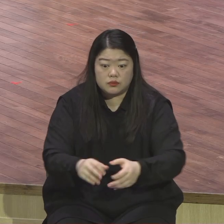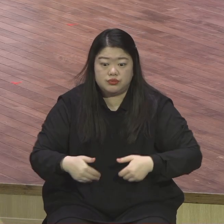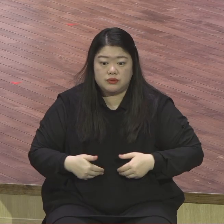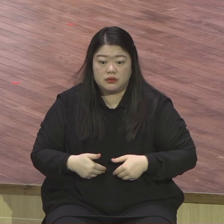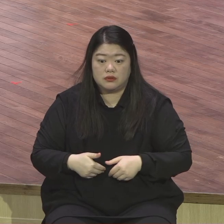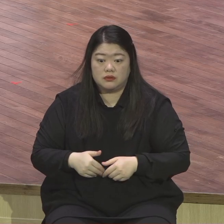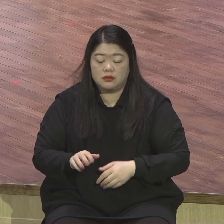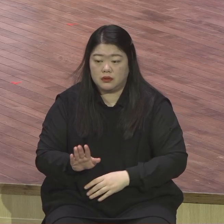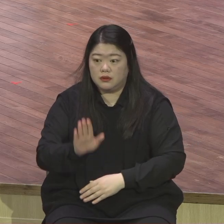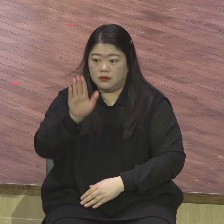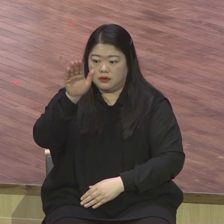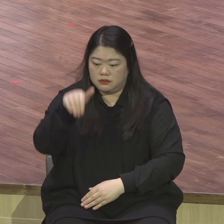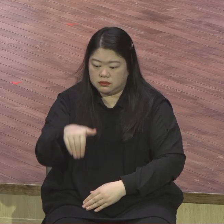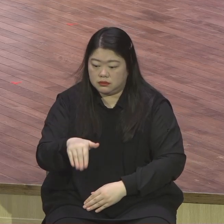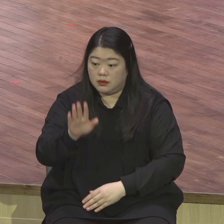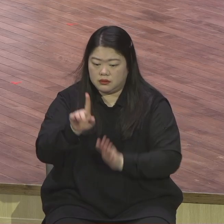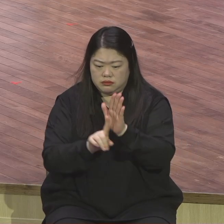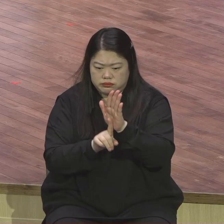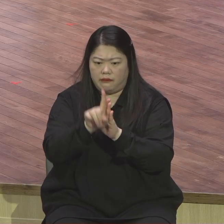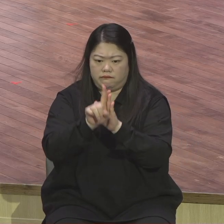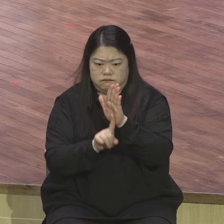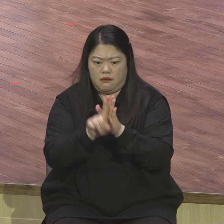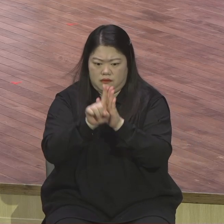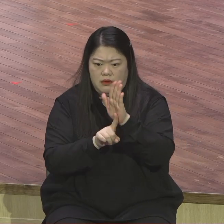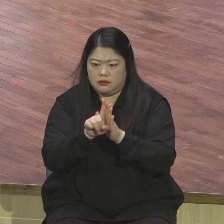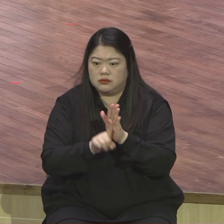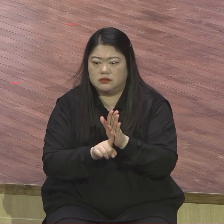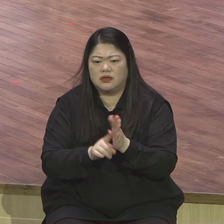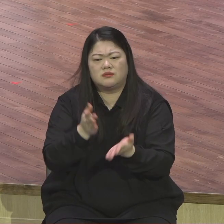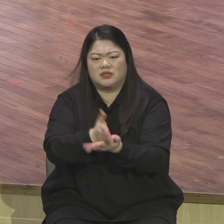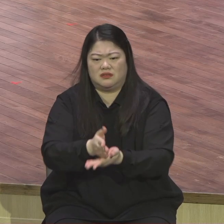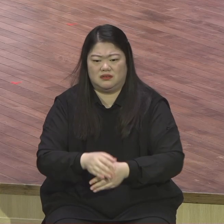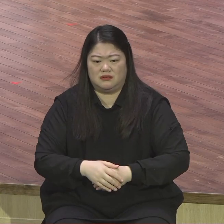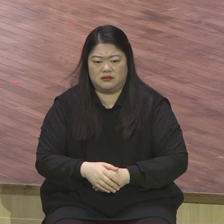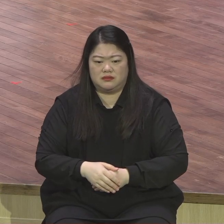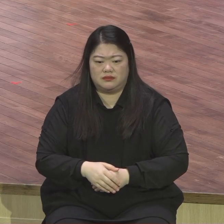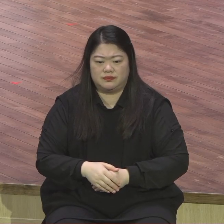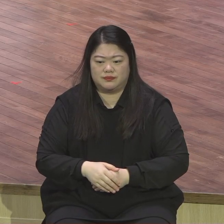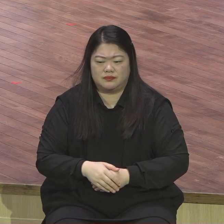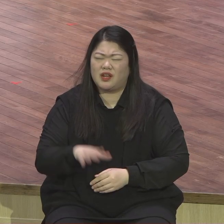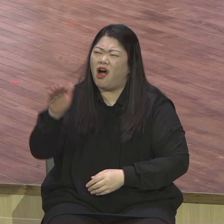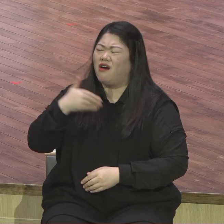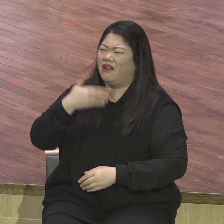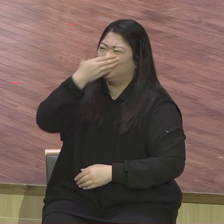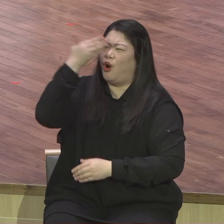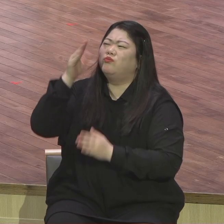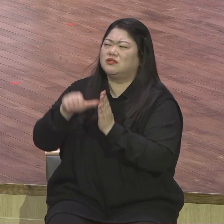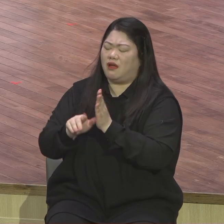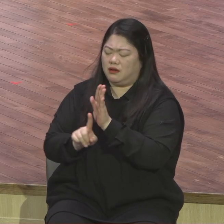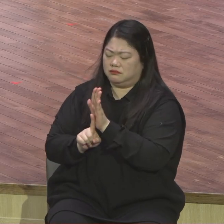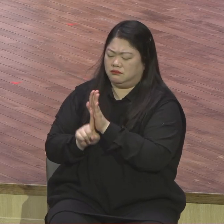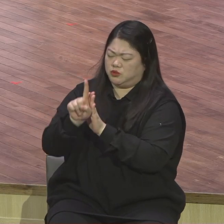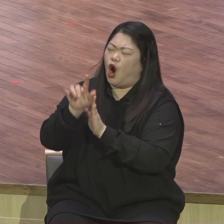불타오르고 있습니까 아이고 나는 나이가 많았어 아이고 나는 뭐 좀 행패이 안 좋아서